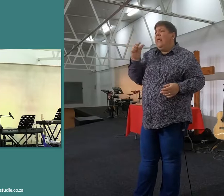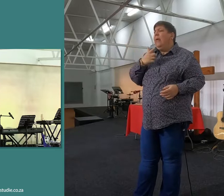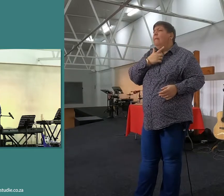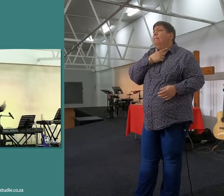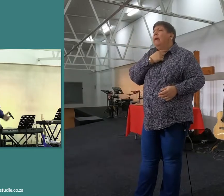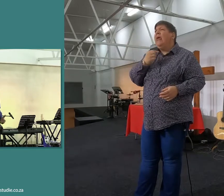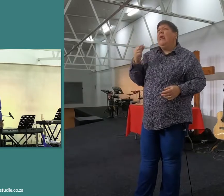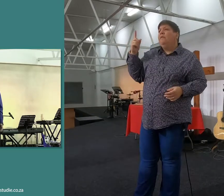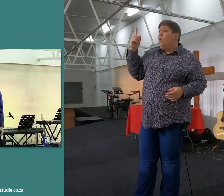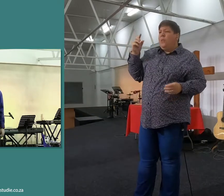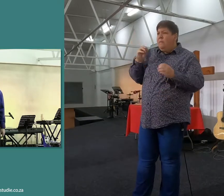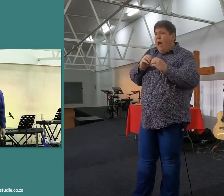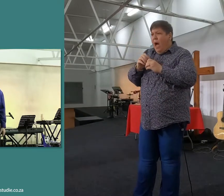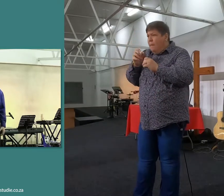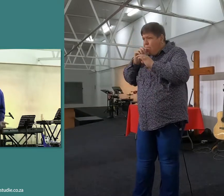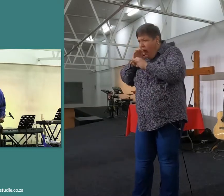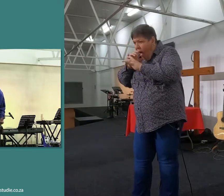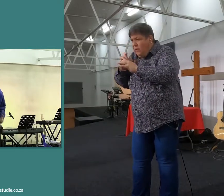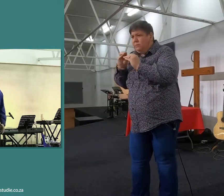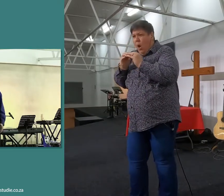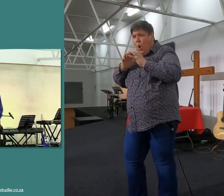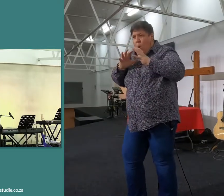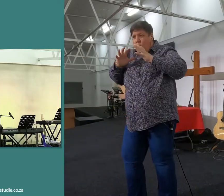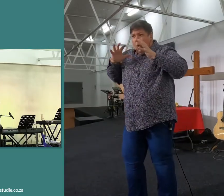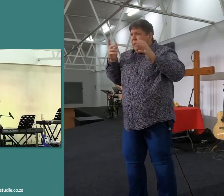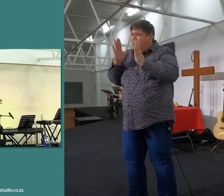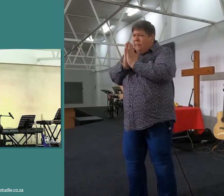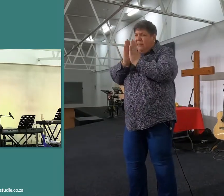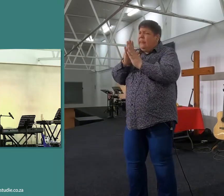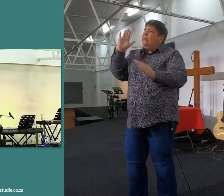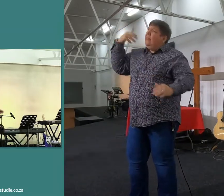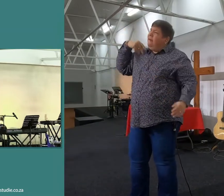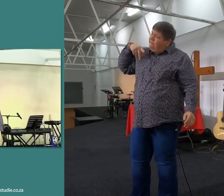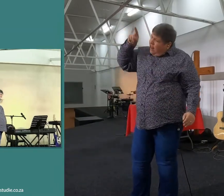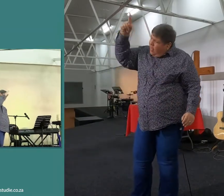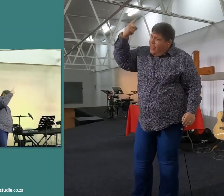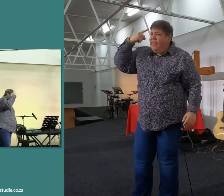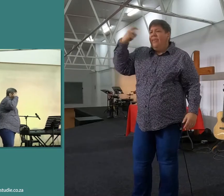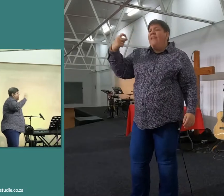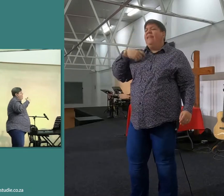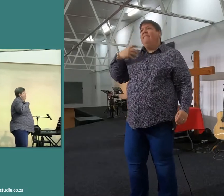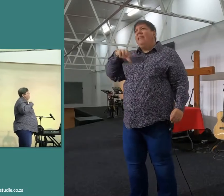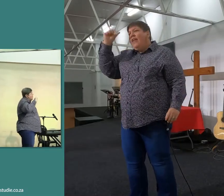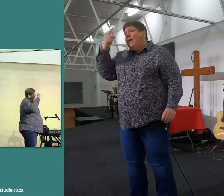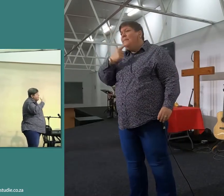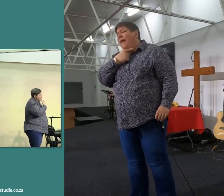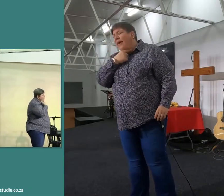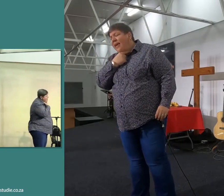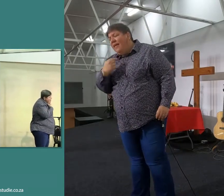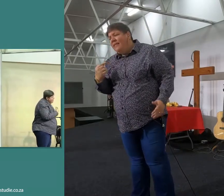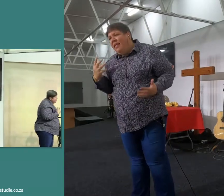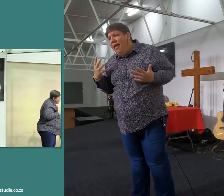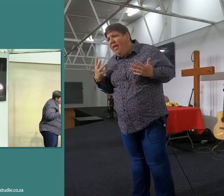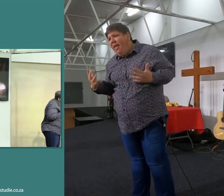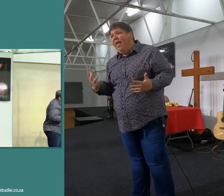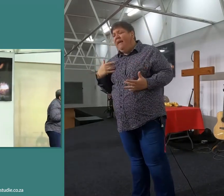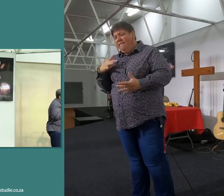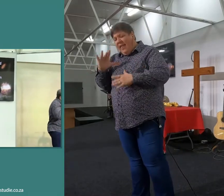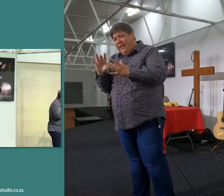maak dit groot, sê, begin het bid, Heere, ek wil jy beter leer ken, ek moet die begeerte hee, ek moet die begeerte hee, om die Geeste te groei, ek